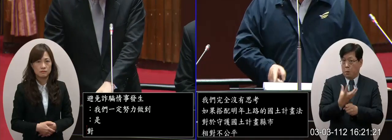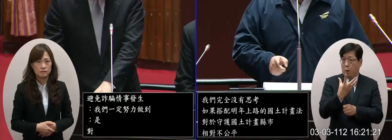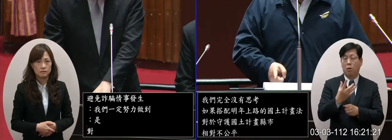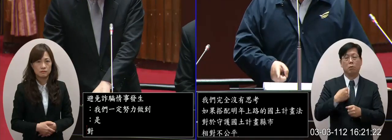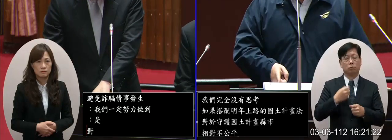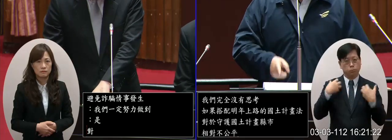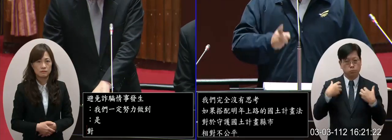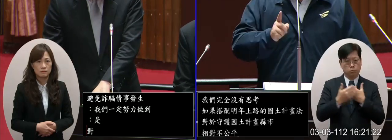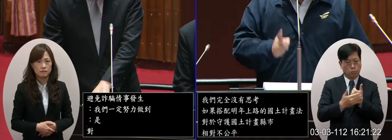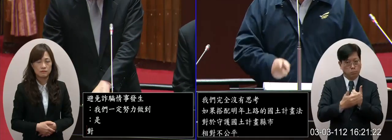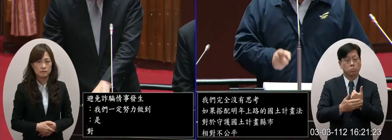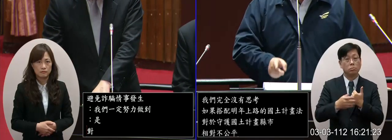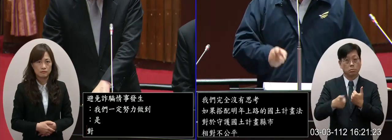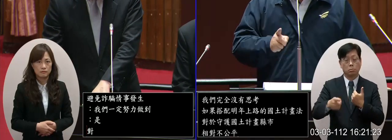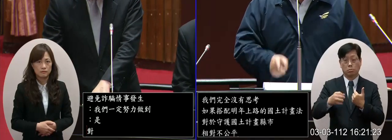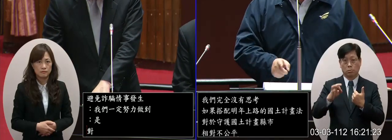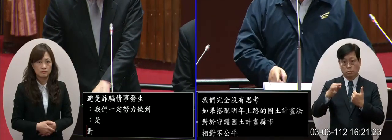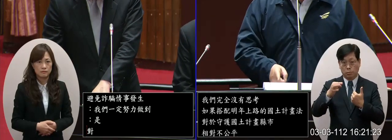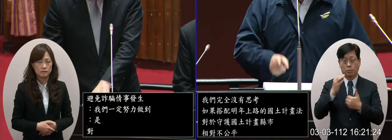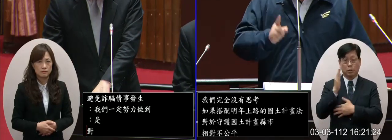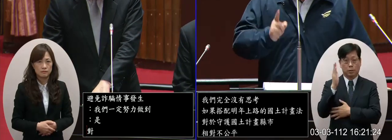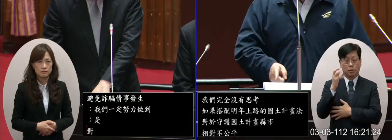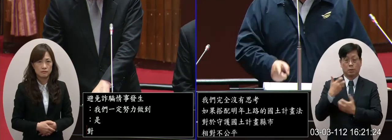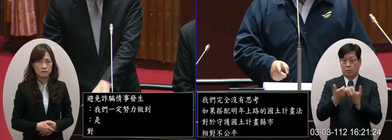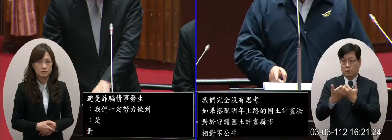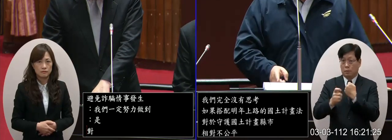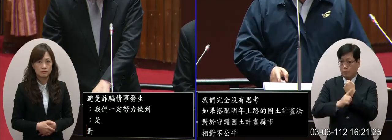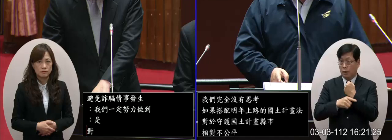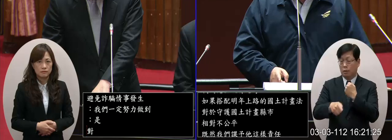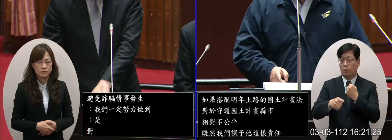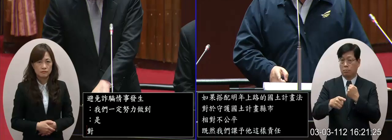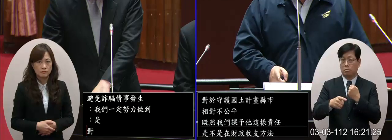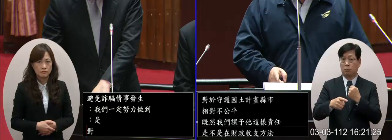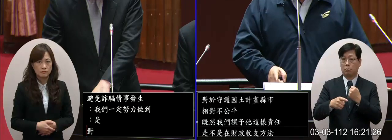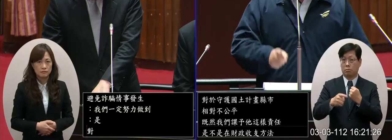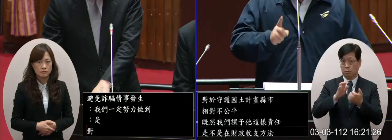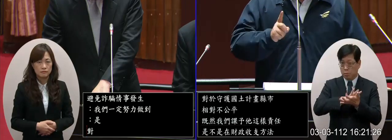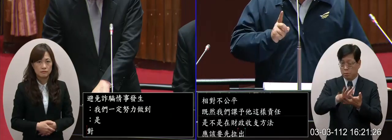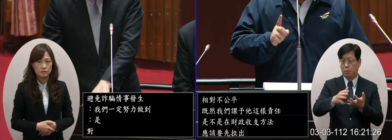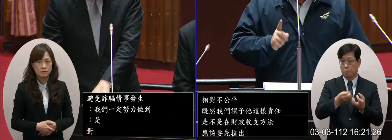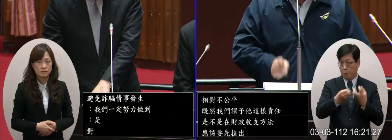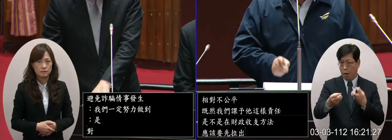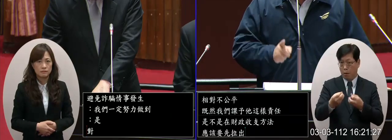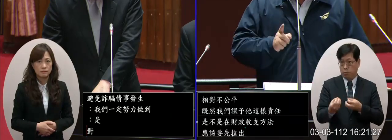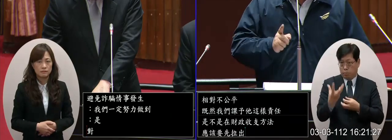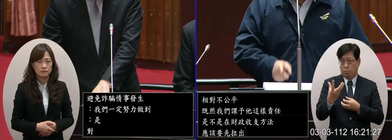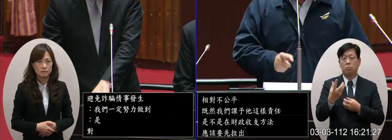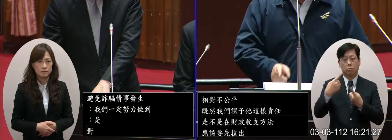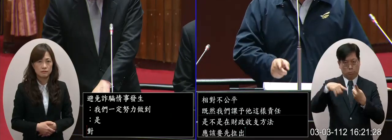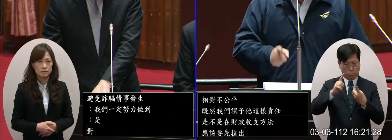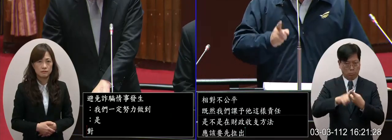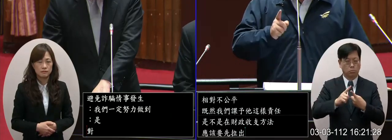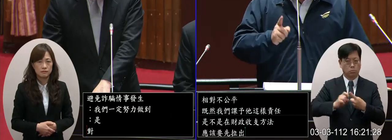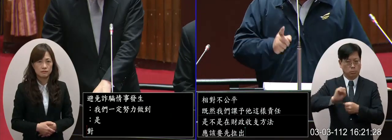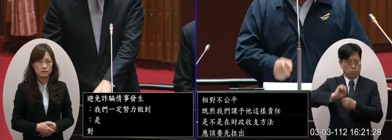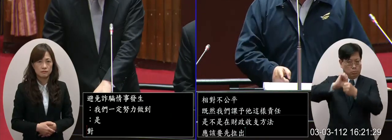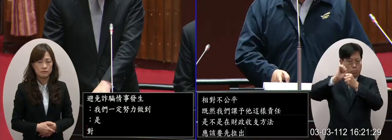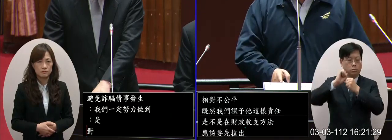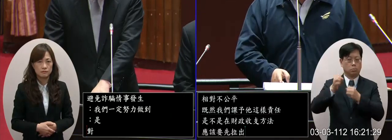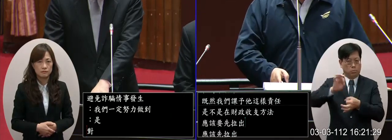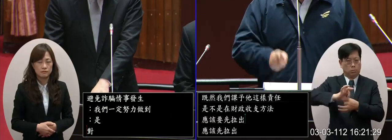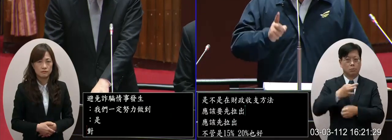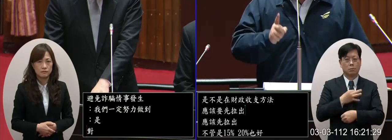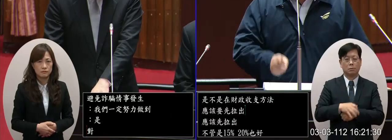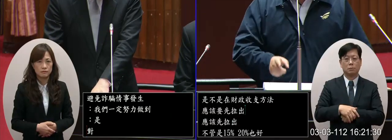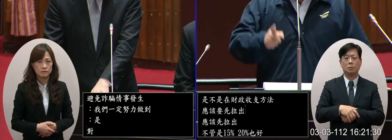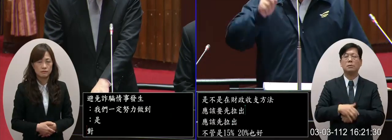既然守護這樣的農地它在財政收支劃分的統籌分配應該也要接受到這樣的一些統籌分